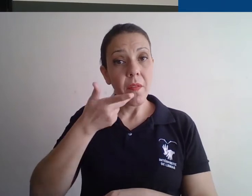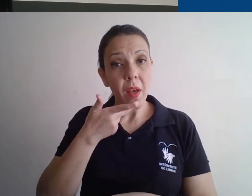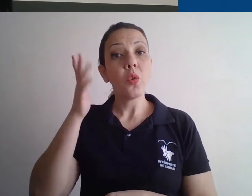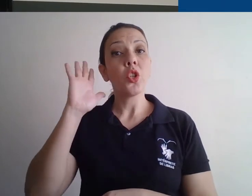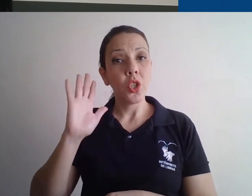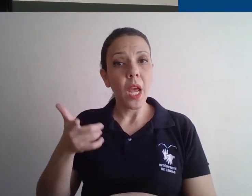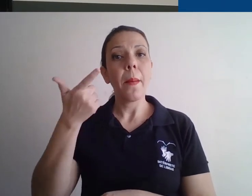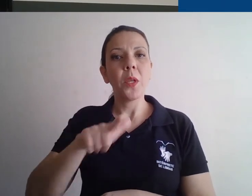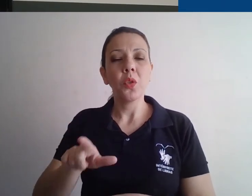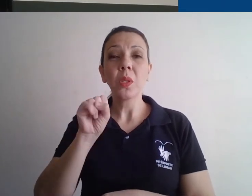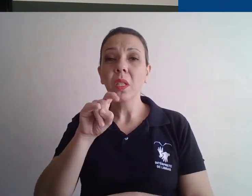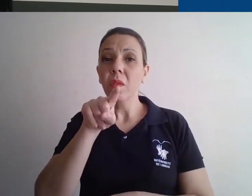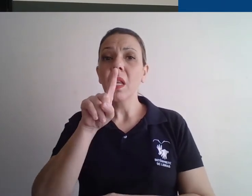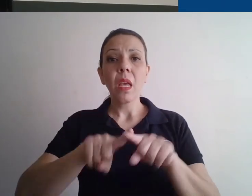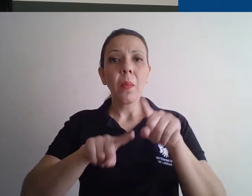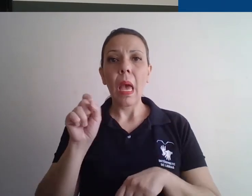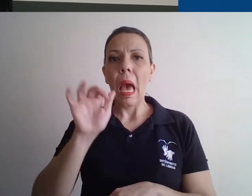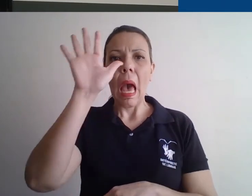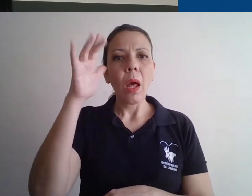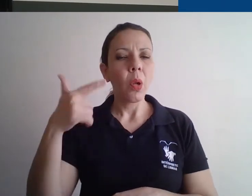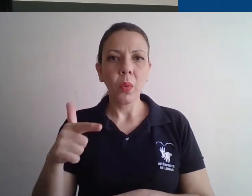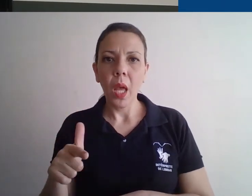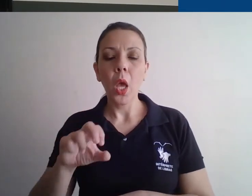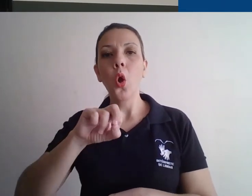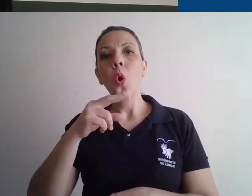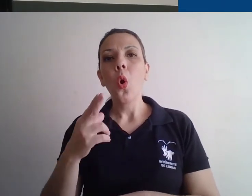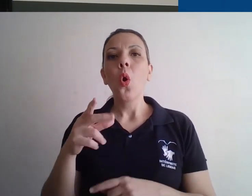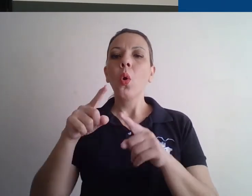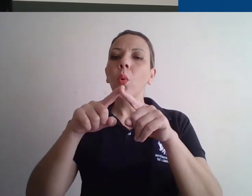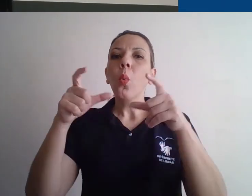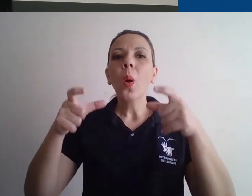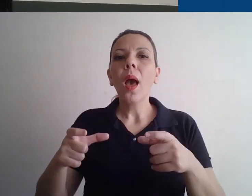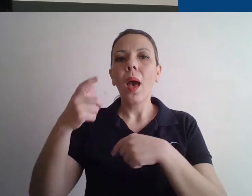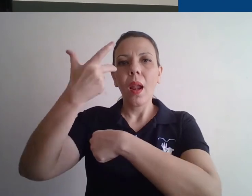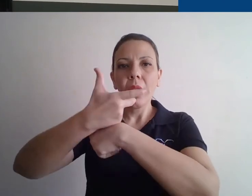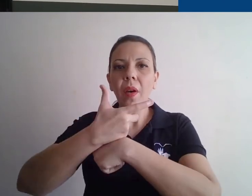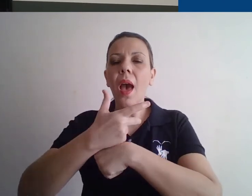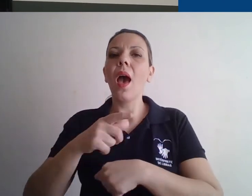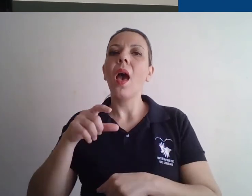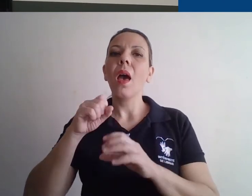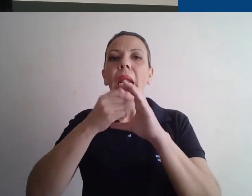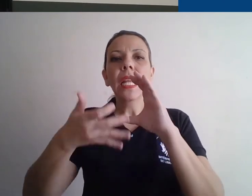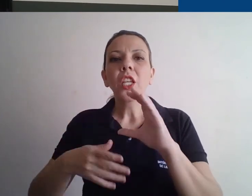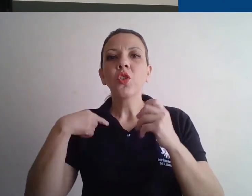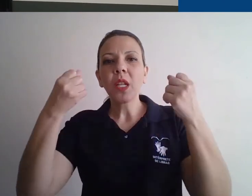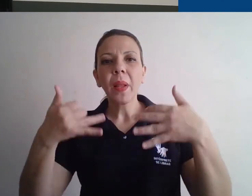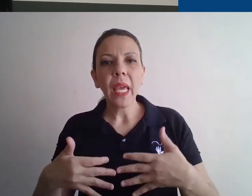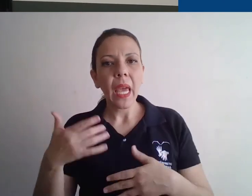desse curso. Caso você não tenha acesso a algum equipamento, ou um cômodo com as características que eu falei, ou você não tem